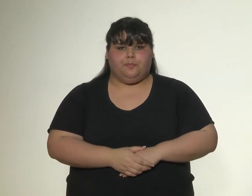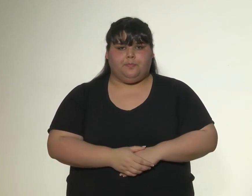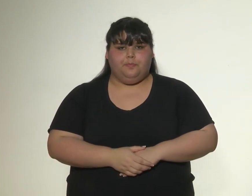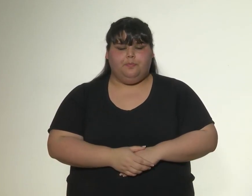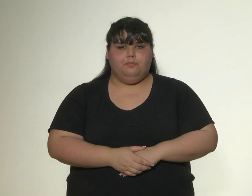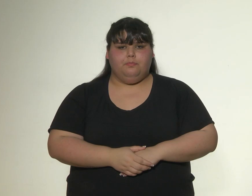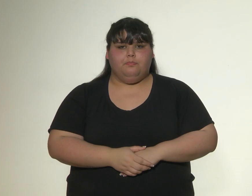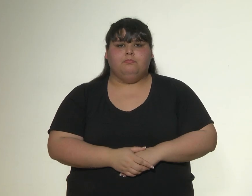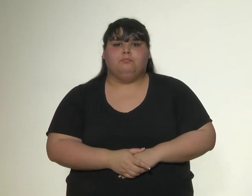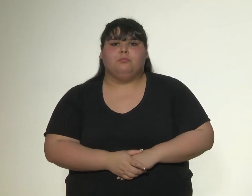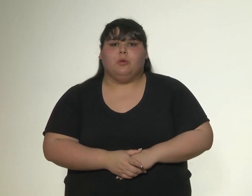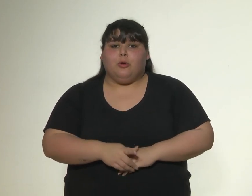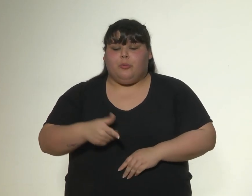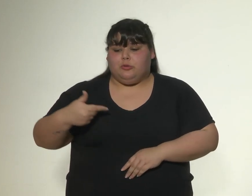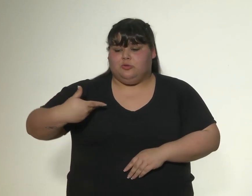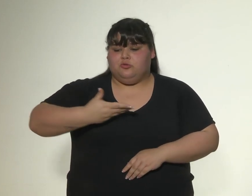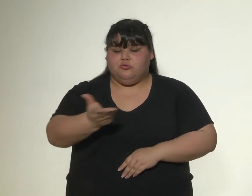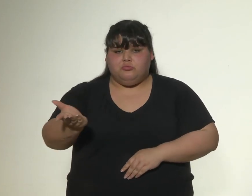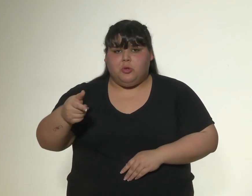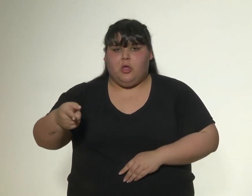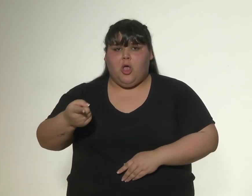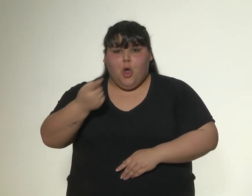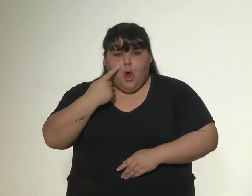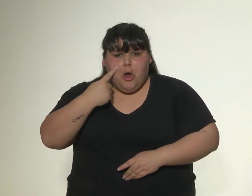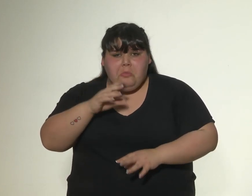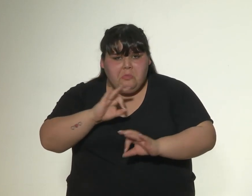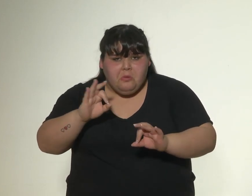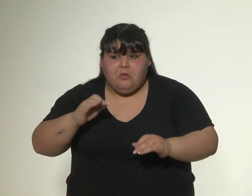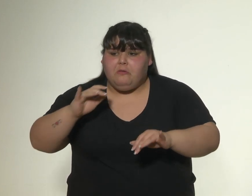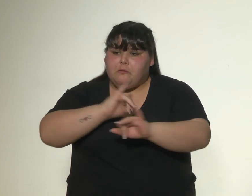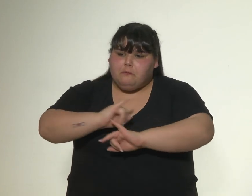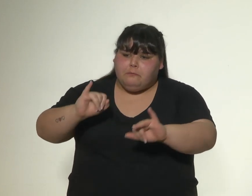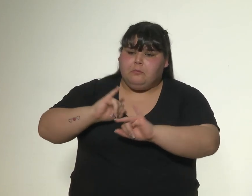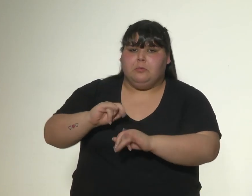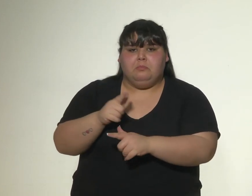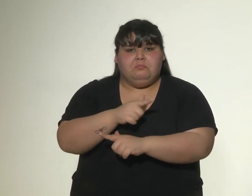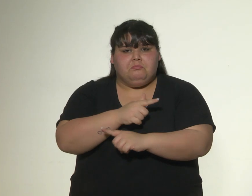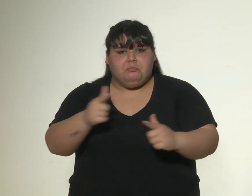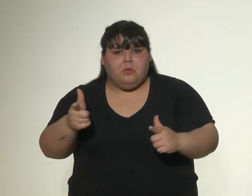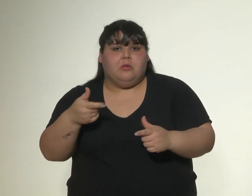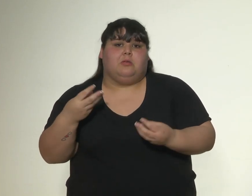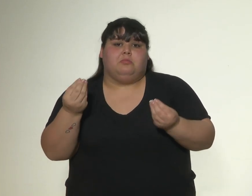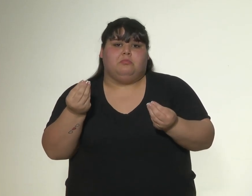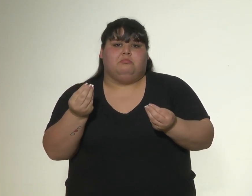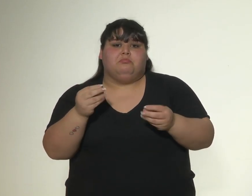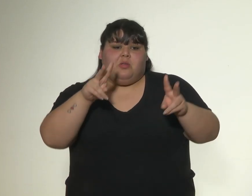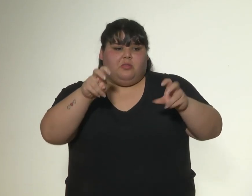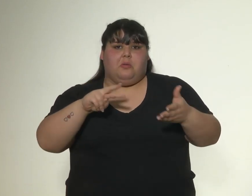Escaso conocimiento, información y difusión sobre la problemática en la sociedad,